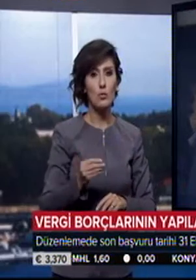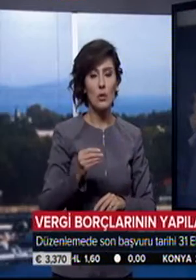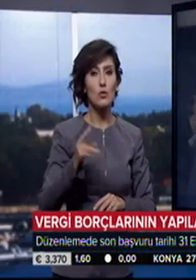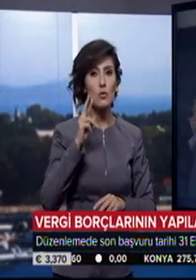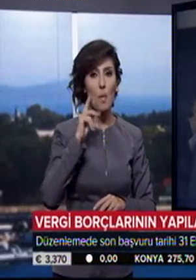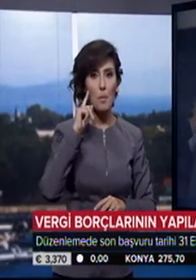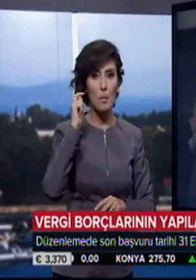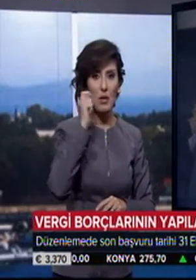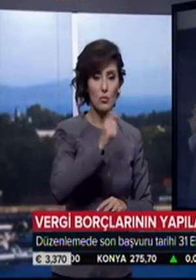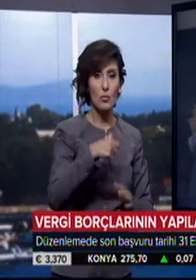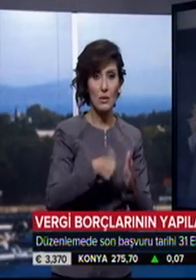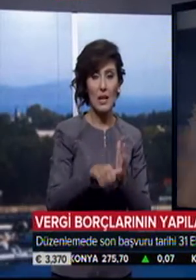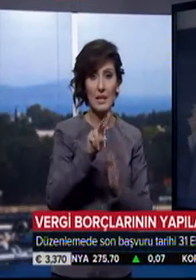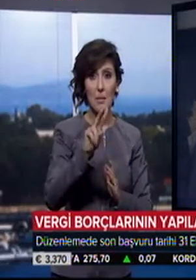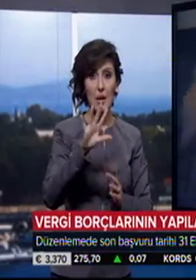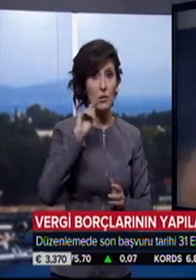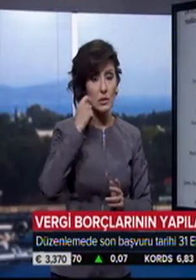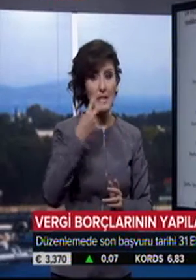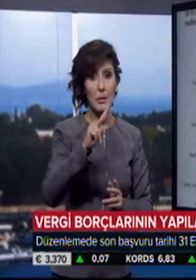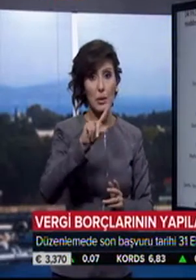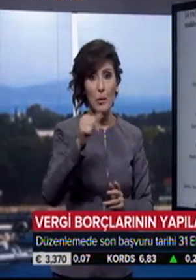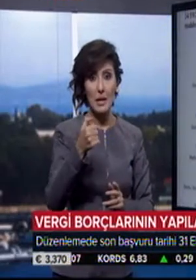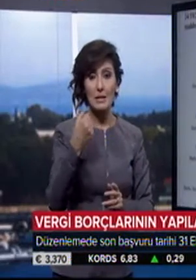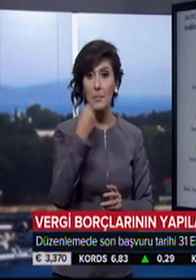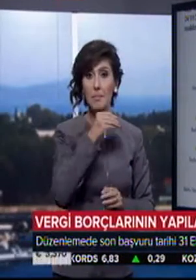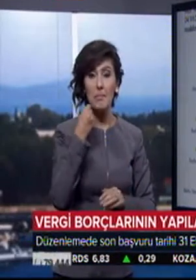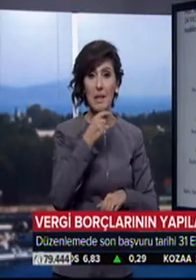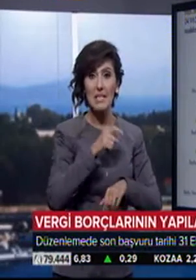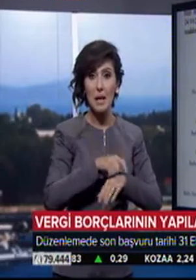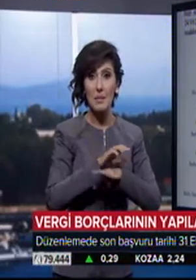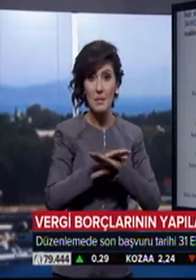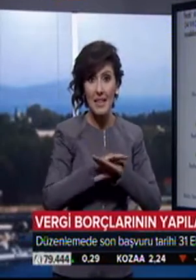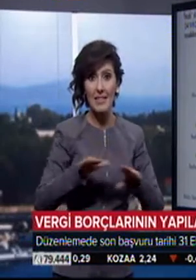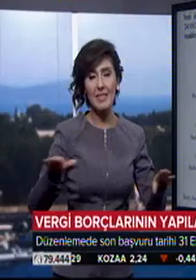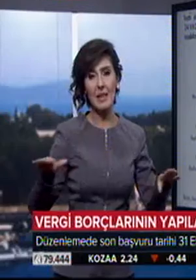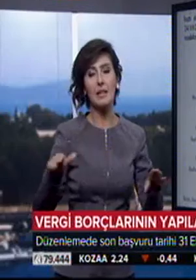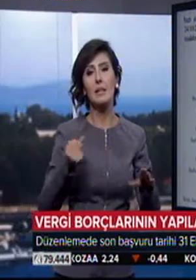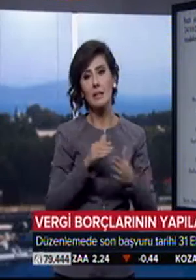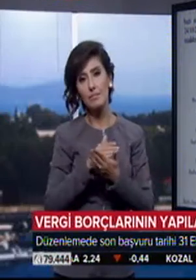son başvuru tarihi 25 Kasım 2016 günü mesai bitimine dek uzatıldı.